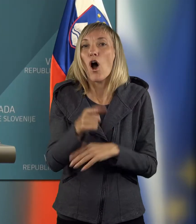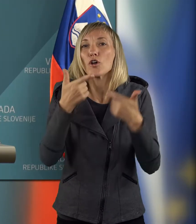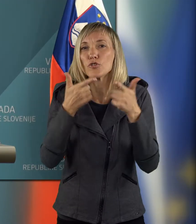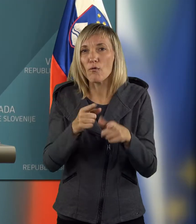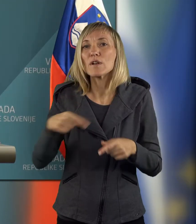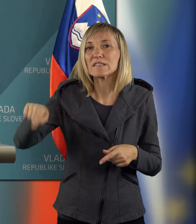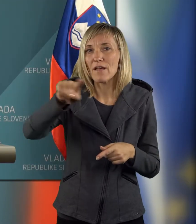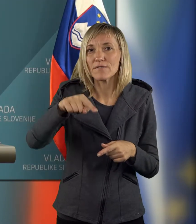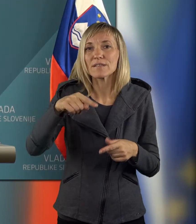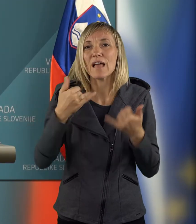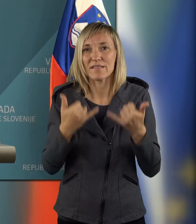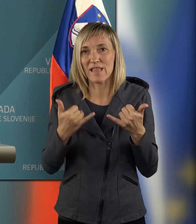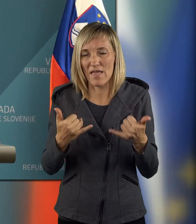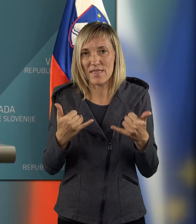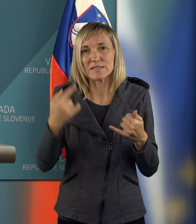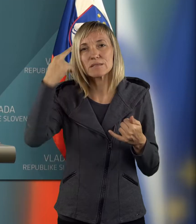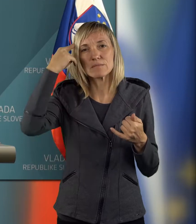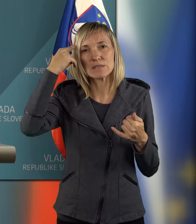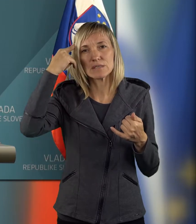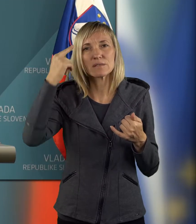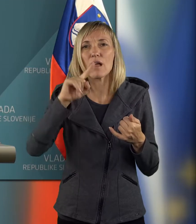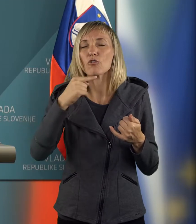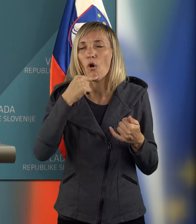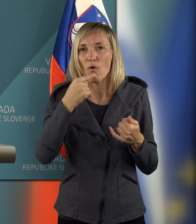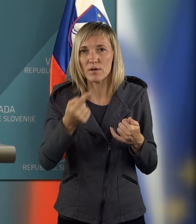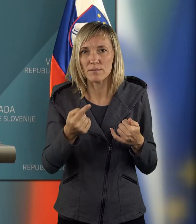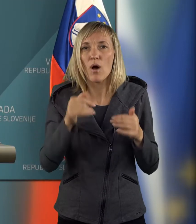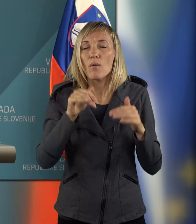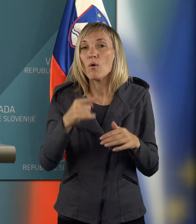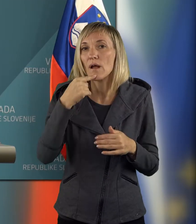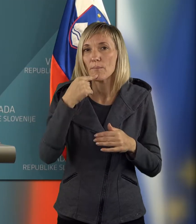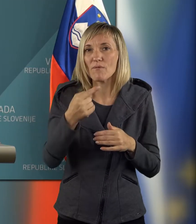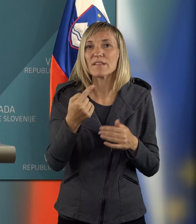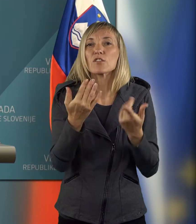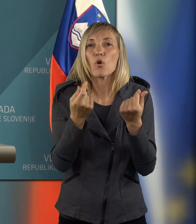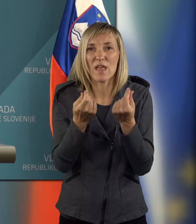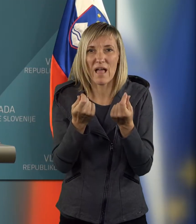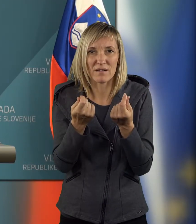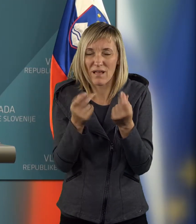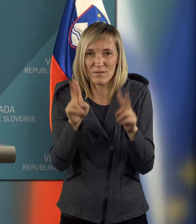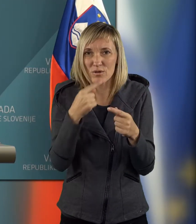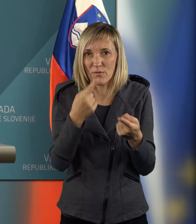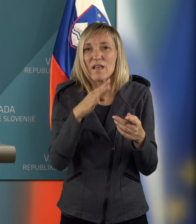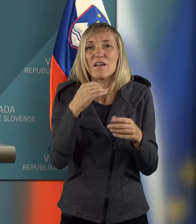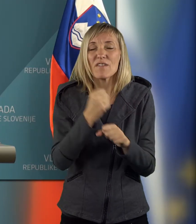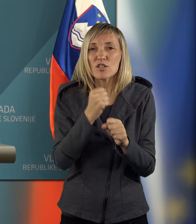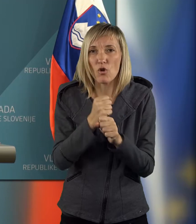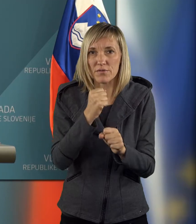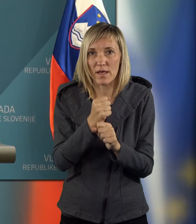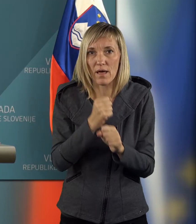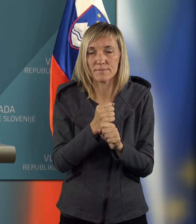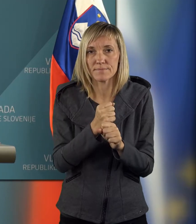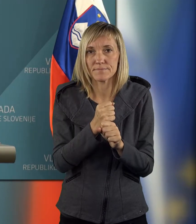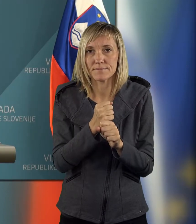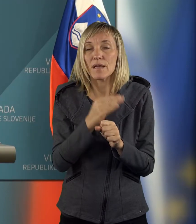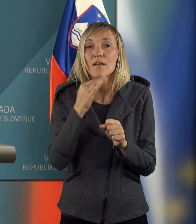danes o zneskih še ne govorim. Moram reči, da smo veliko del, veliko